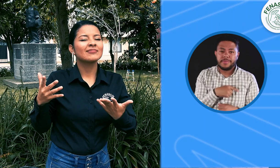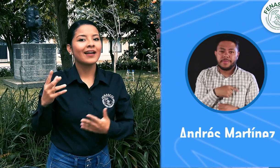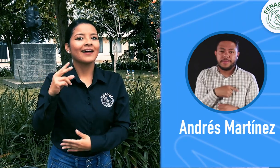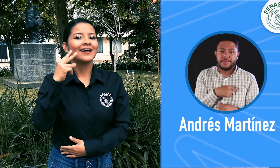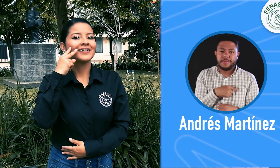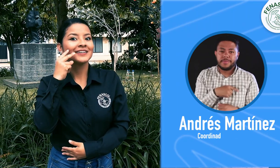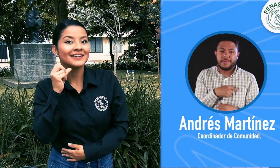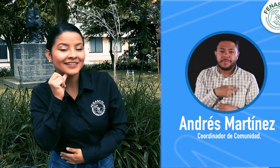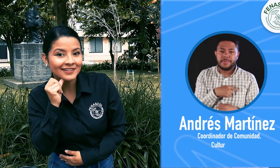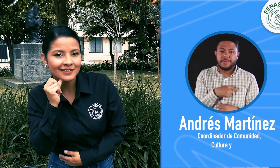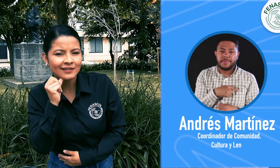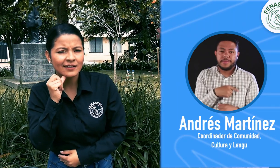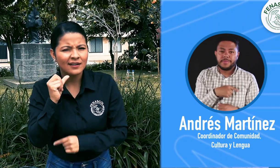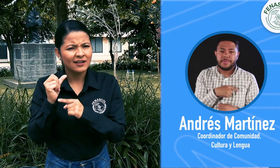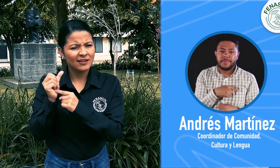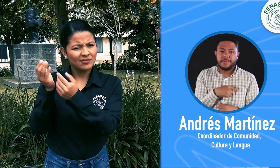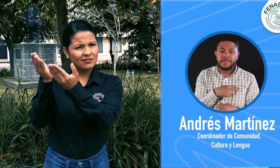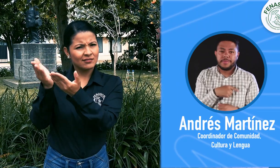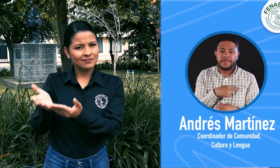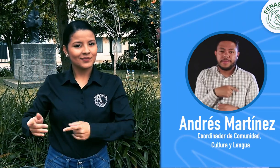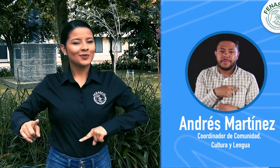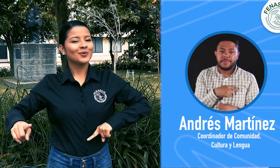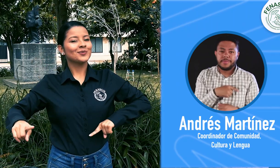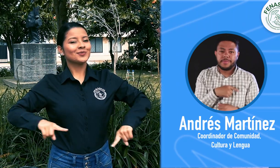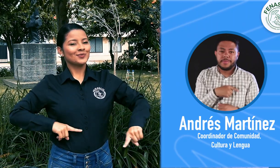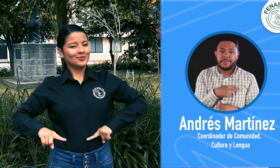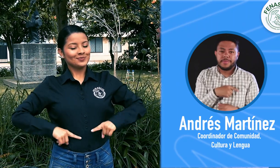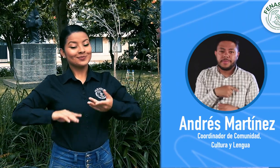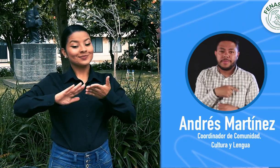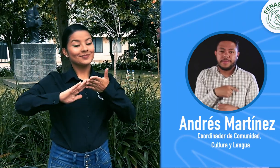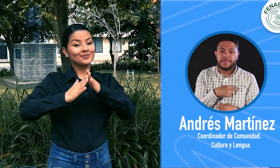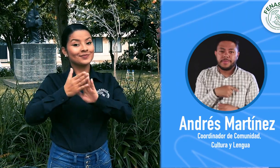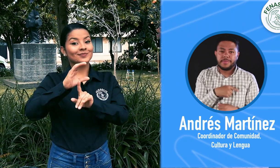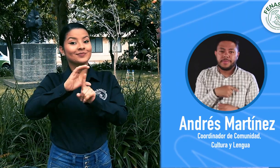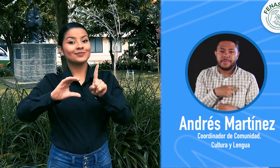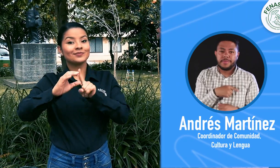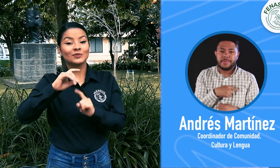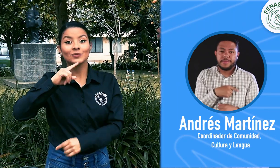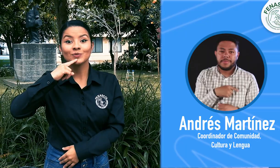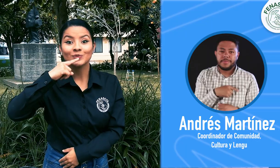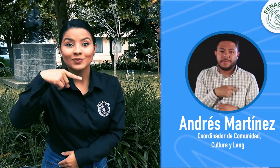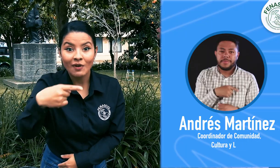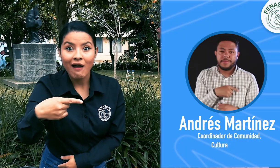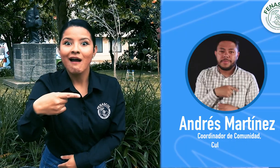a Andrés Martínez, quien es coordinador de comunidad, cultura y lengua.